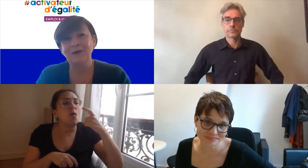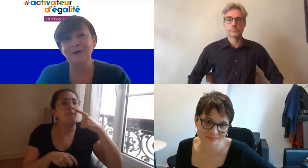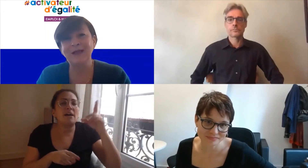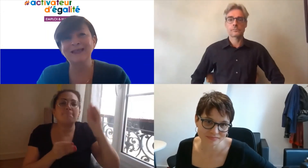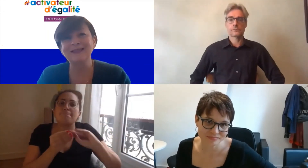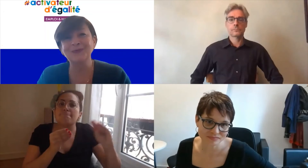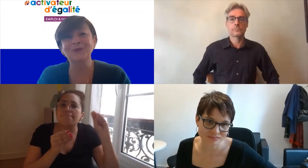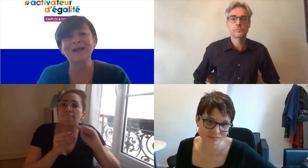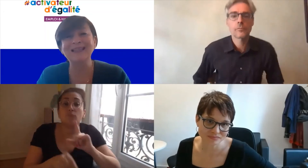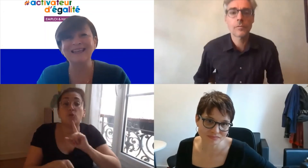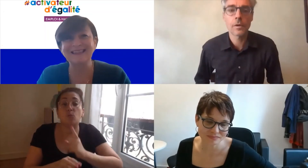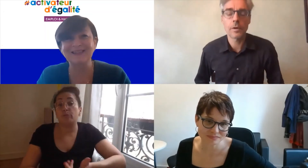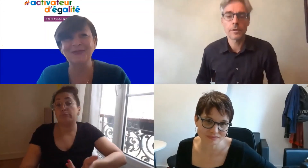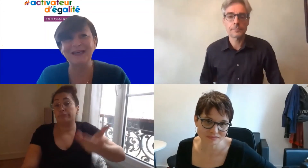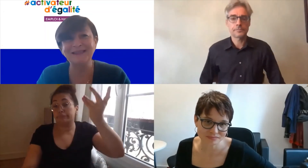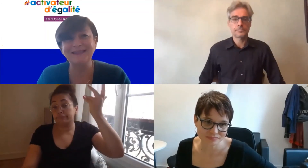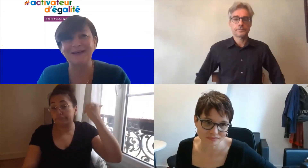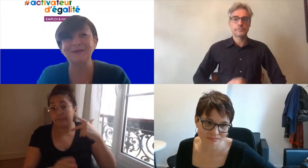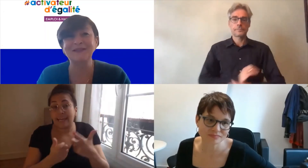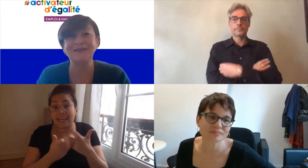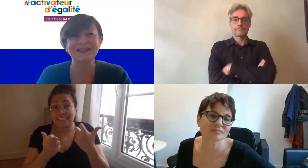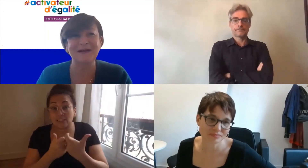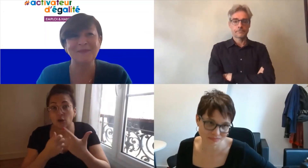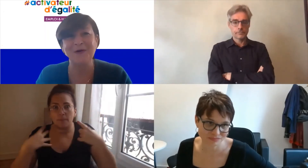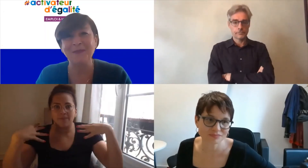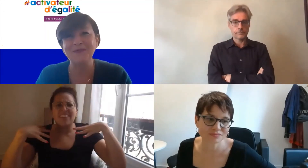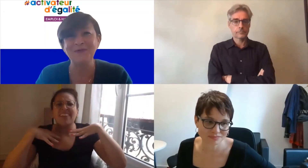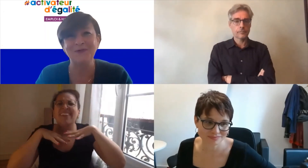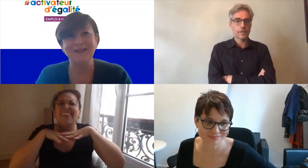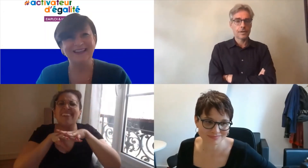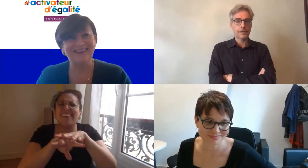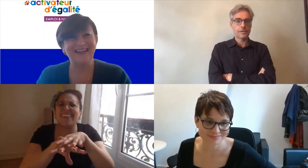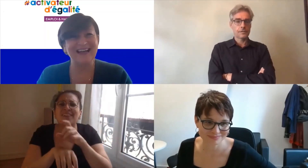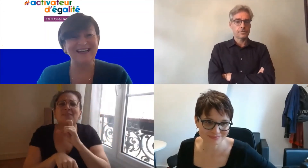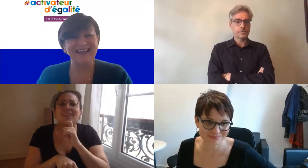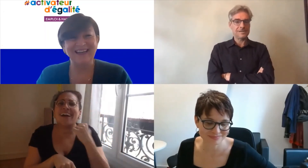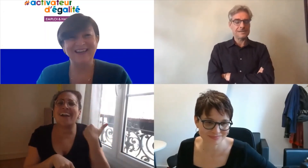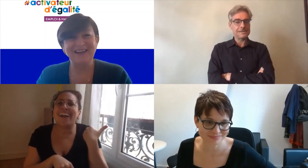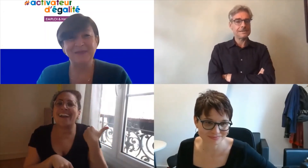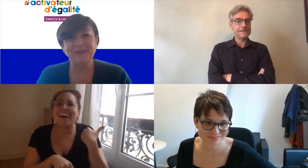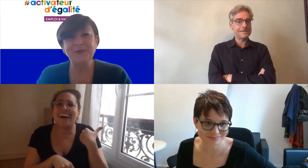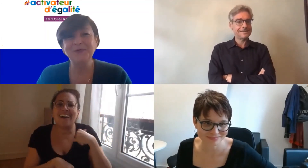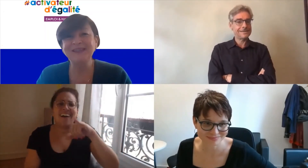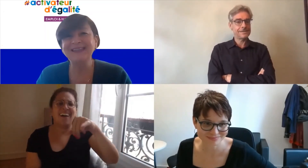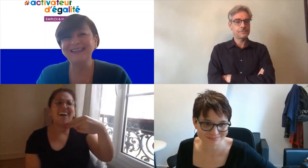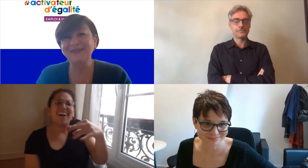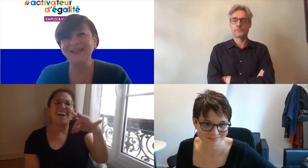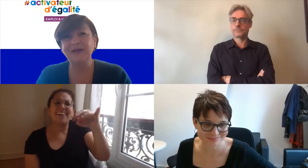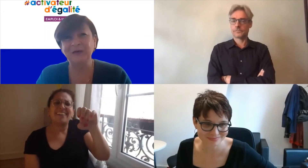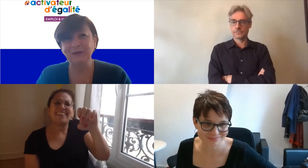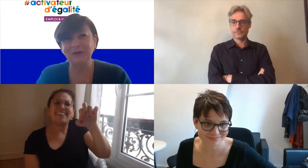la question de l'intersectionnalité alors c'est vrai que c'est un mot un peu voilà peu usité mais dont on